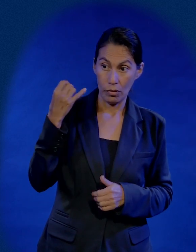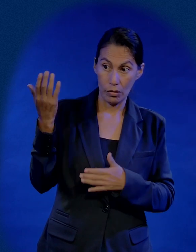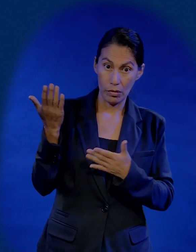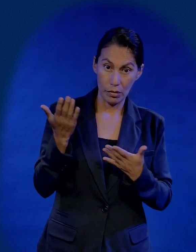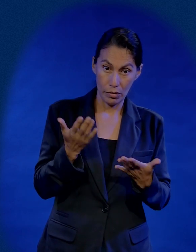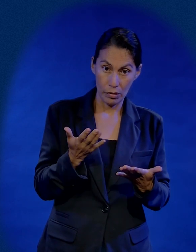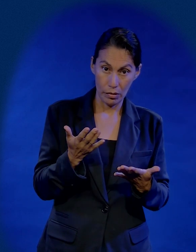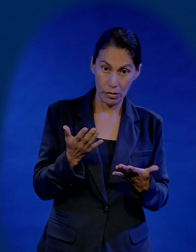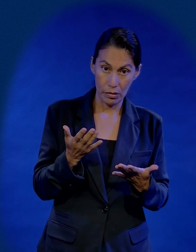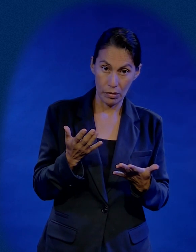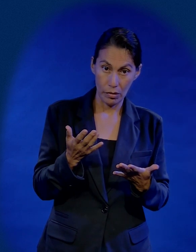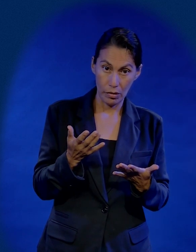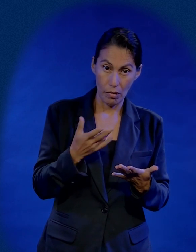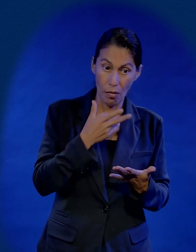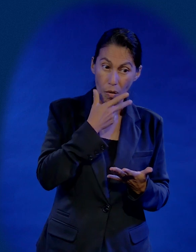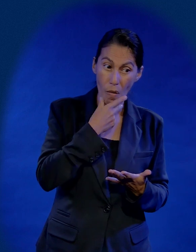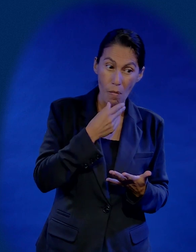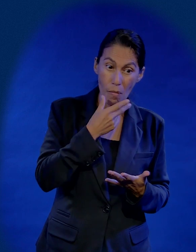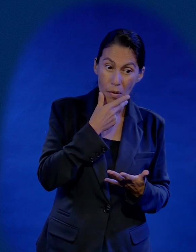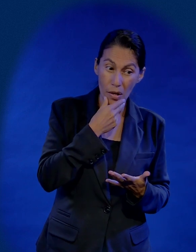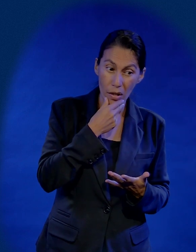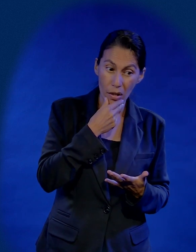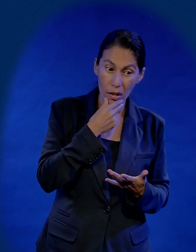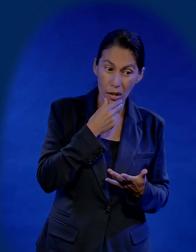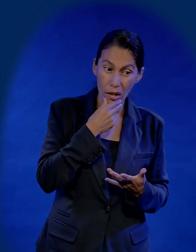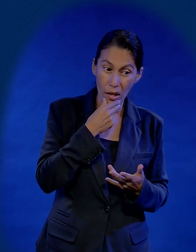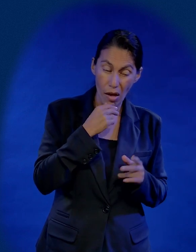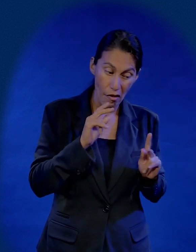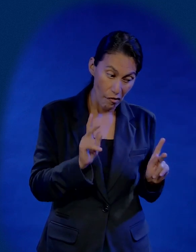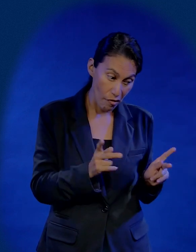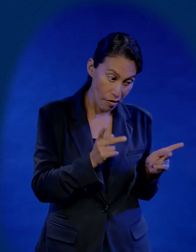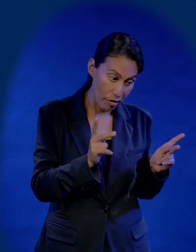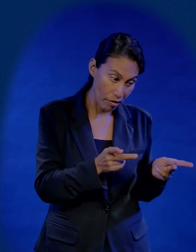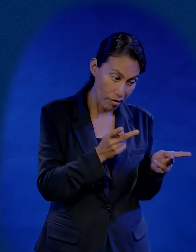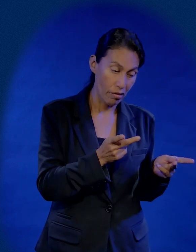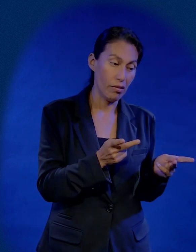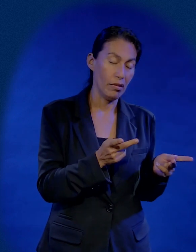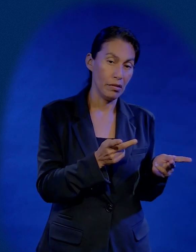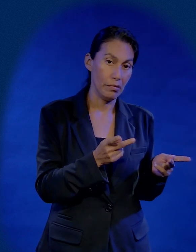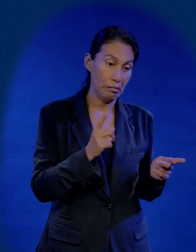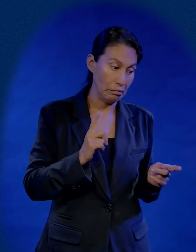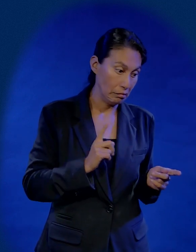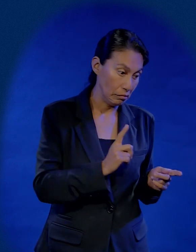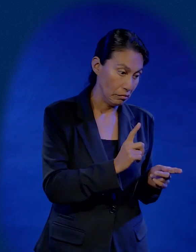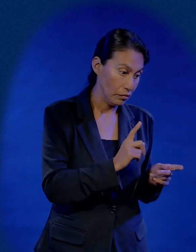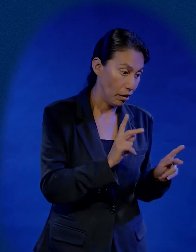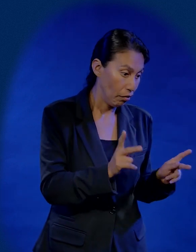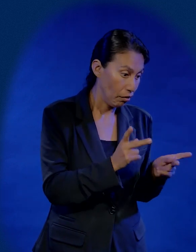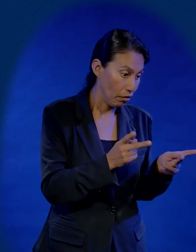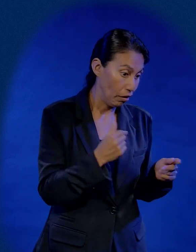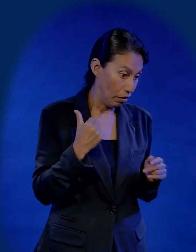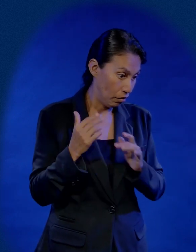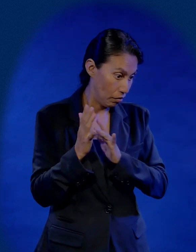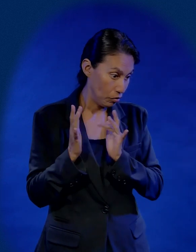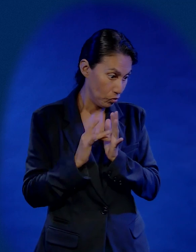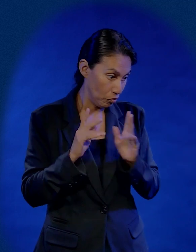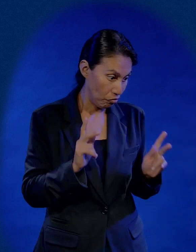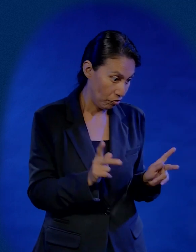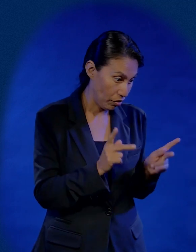Jesús con estos hombres, él trae un plan muy bien calculado. Lo ha